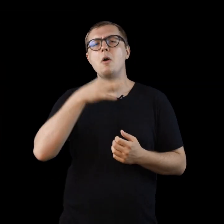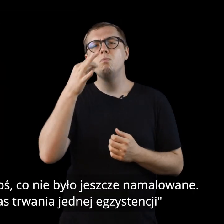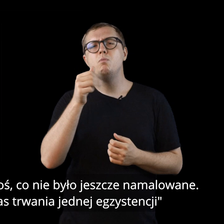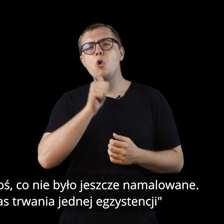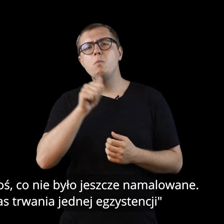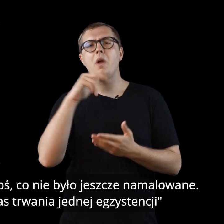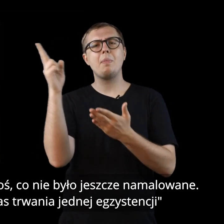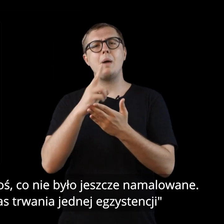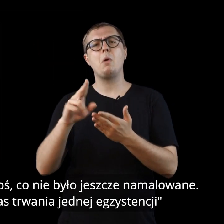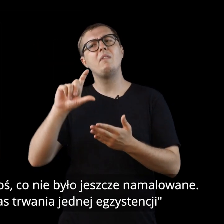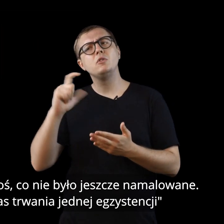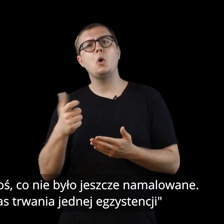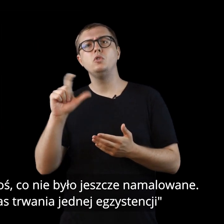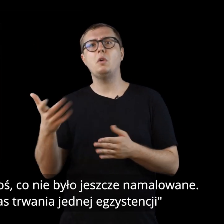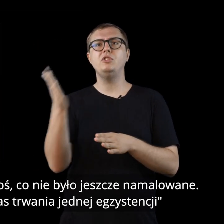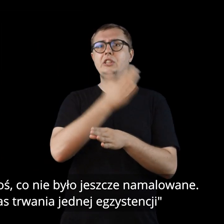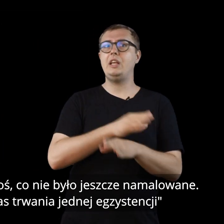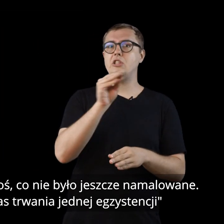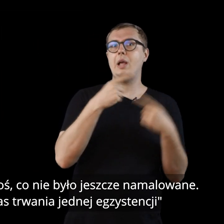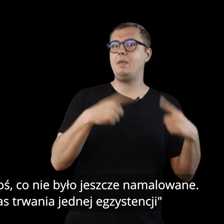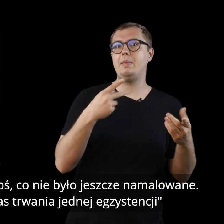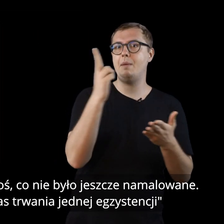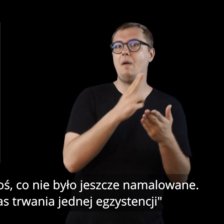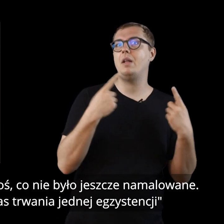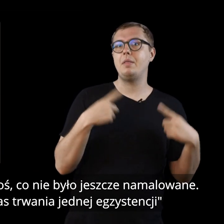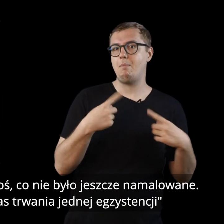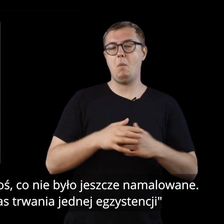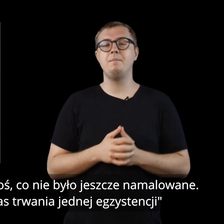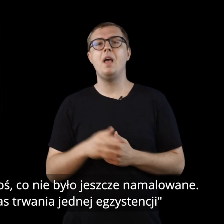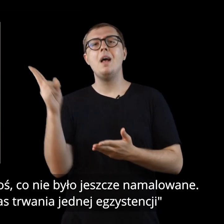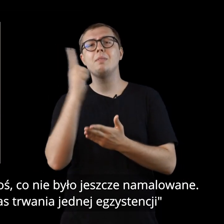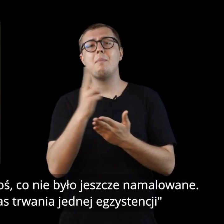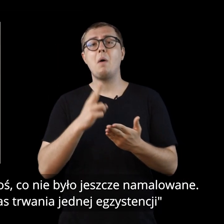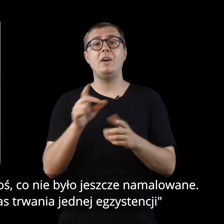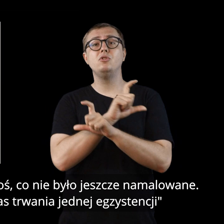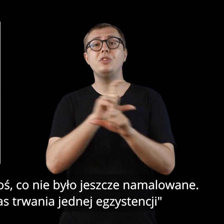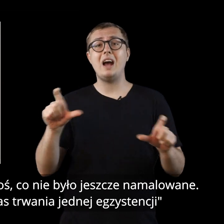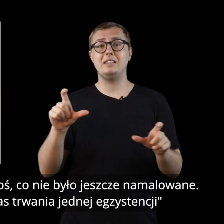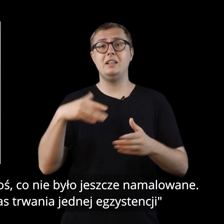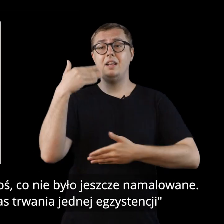Próbuję namalować coś, co nie było jeszcze namalowane, namalować czas trwania jednej egzystencji.